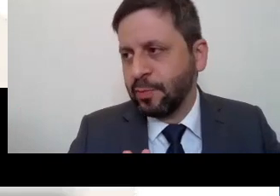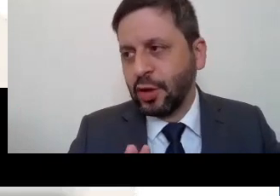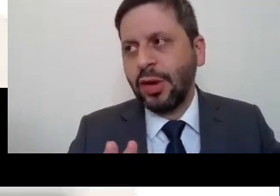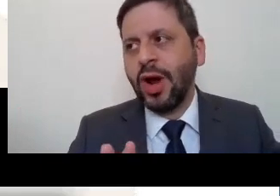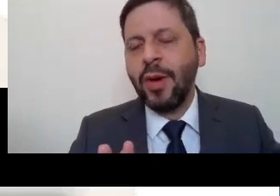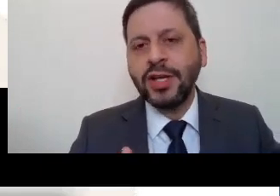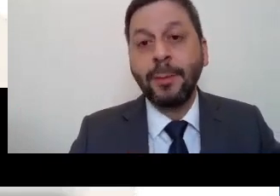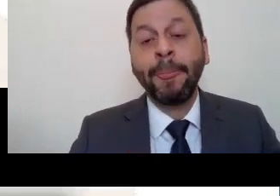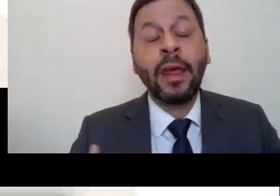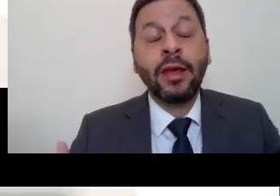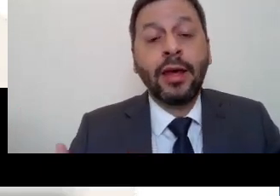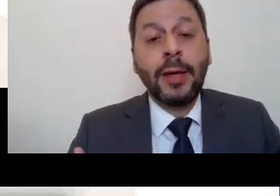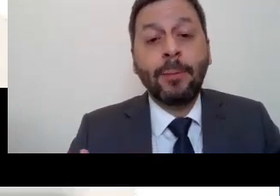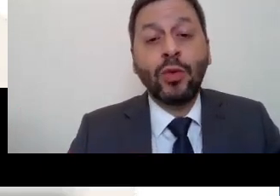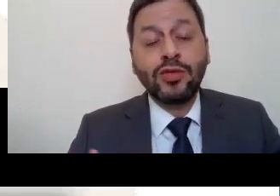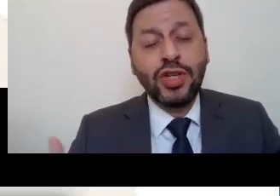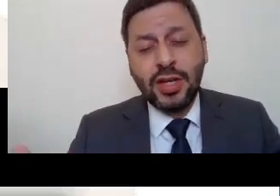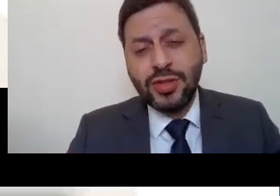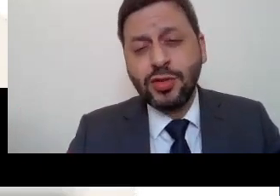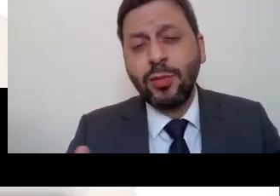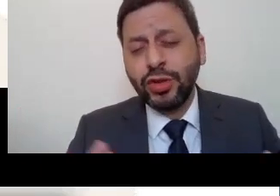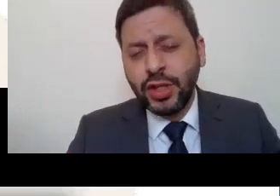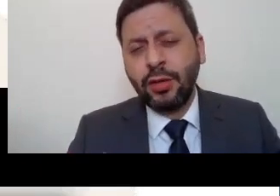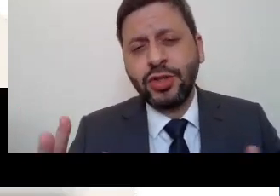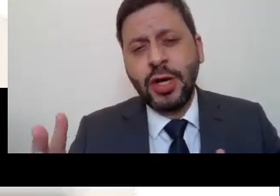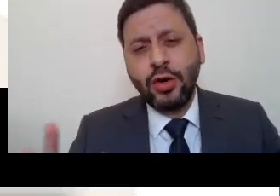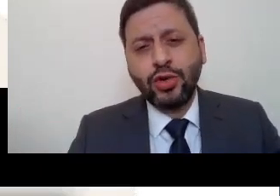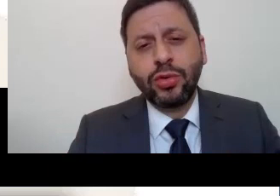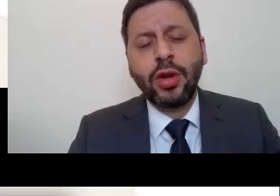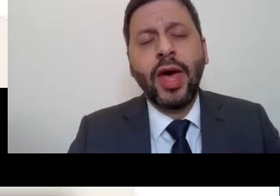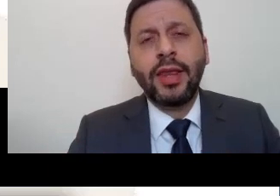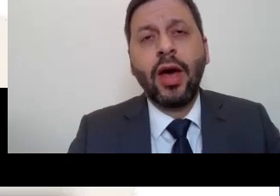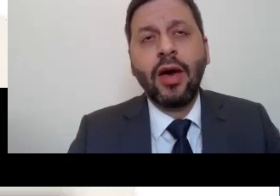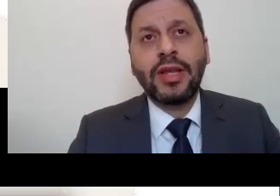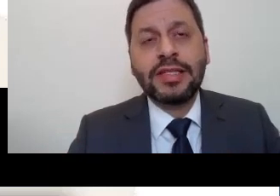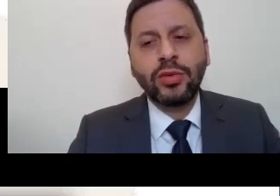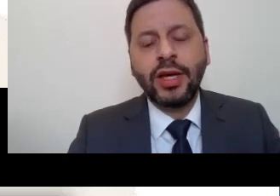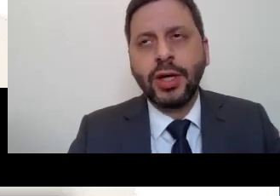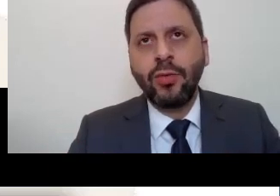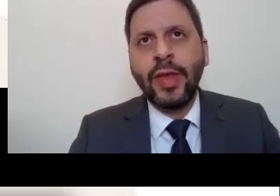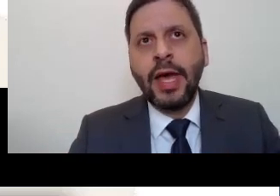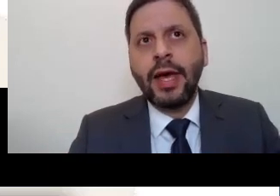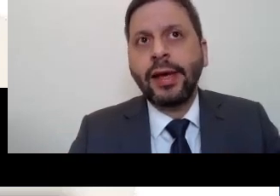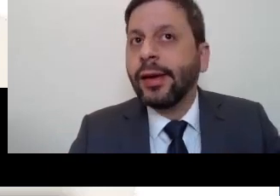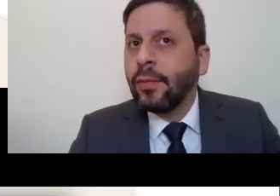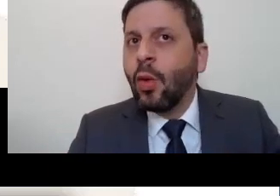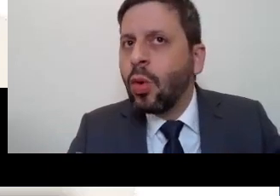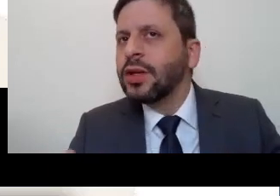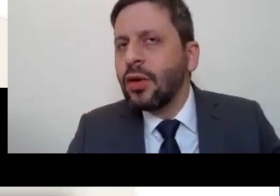noite, eu prometo, para não me alongar mais, nós utilizamos isso e mostramos junto ao TRF da segunda região